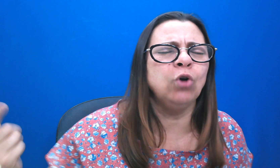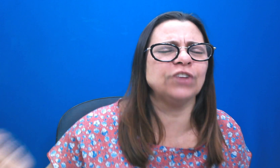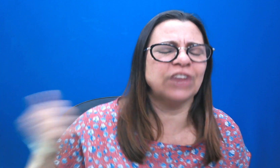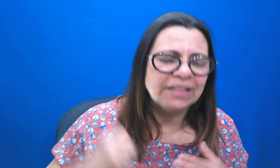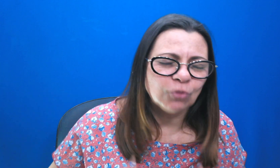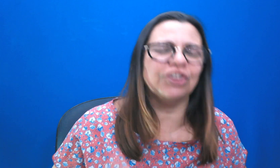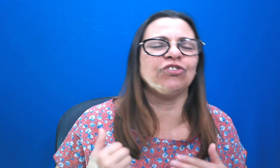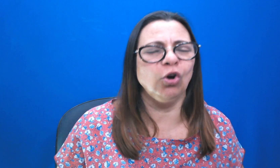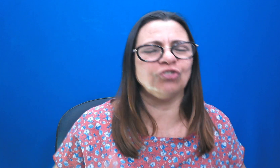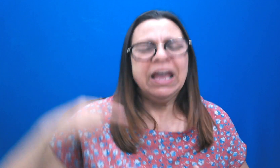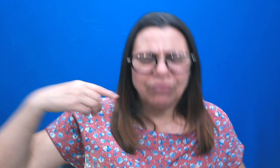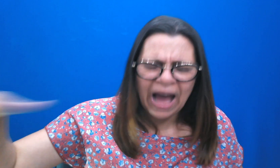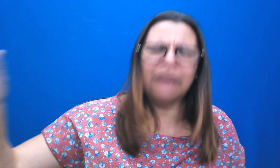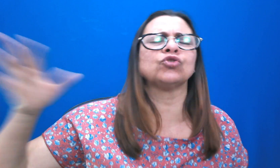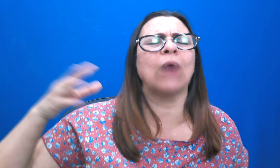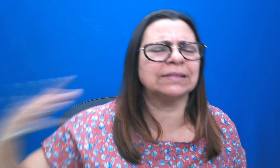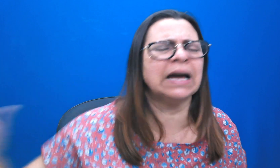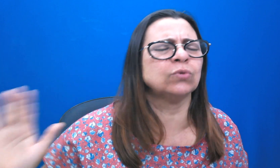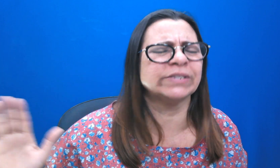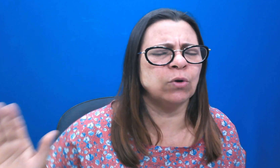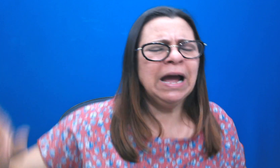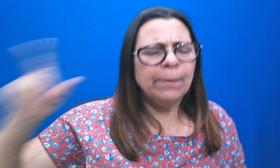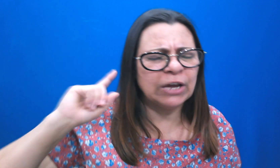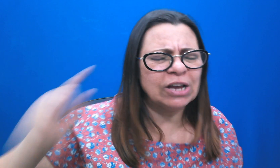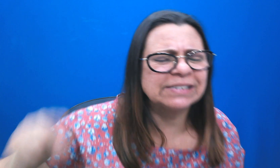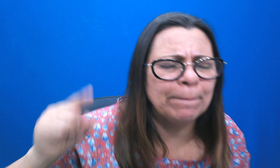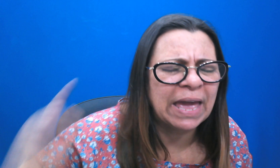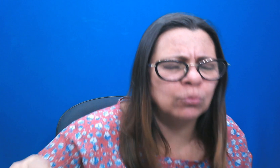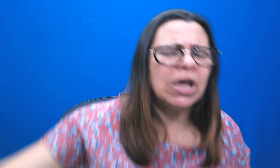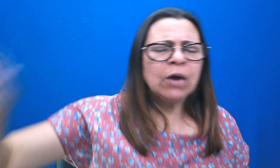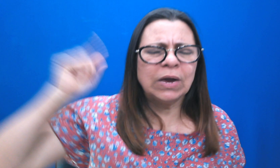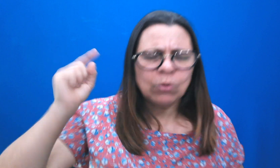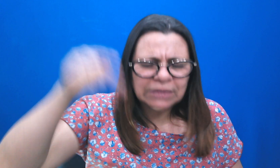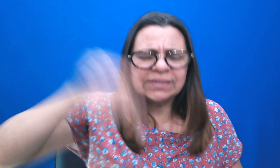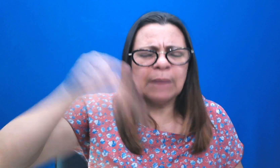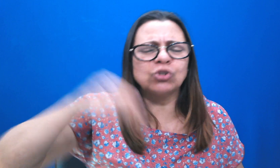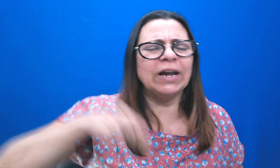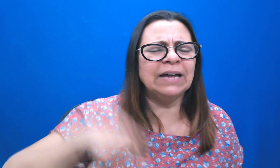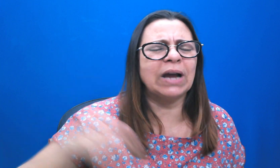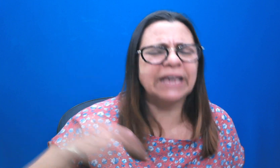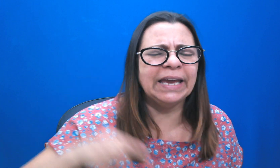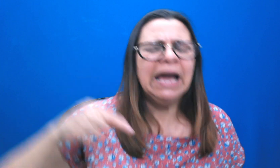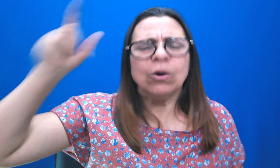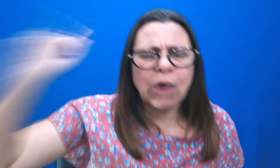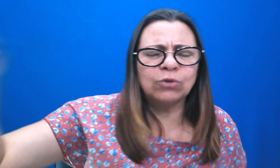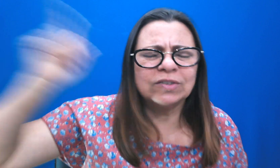-noite ainda é o dia de hoje. Vai nos guardando, Senhor. Porque nós sabemos, enquanto estamos orando aqui, quantos